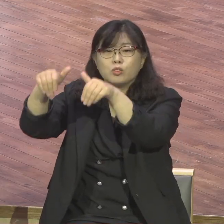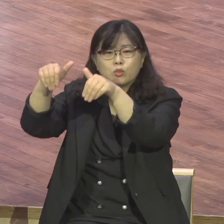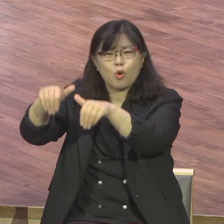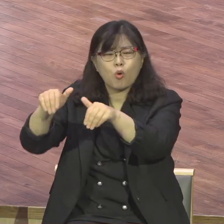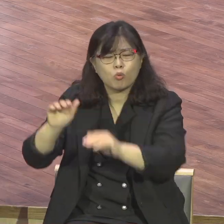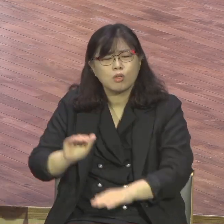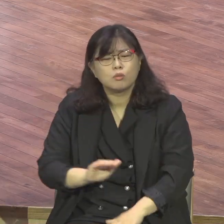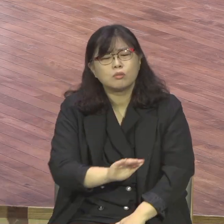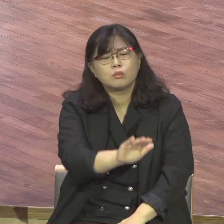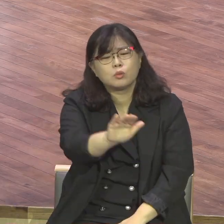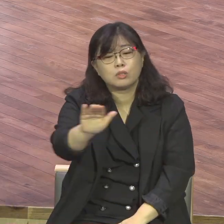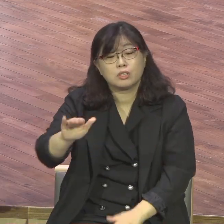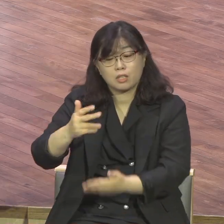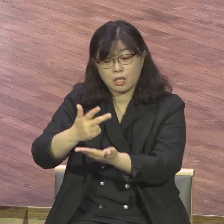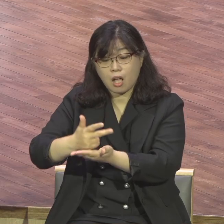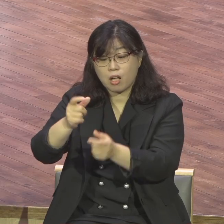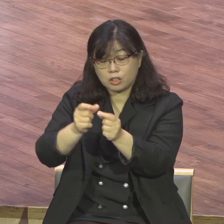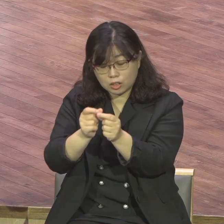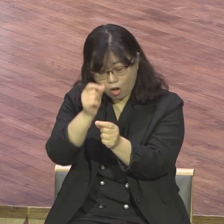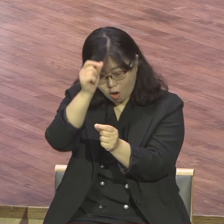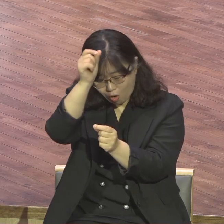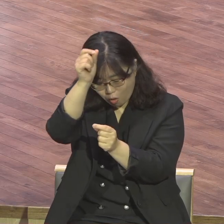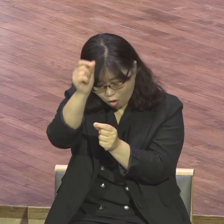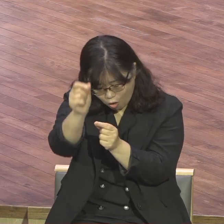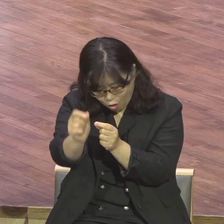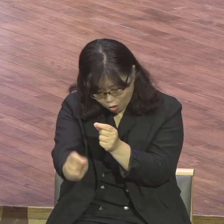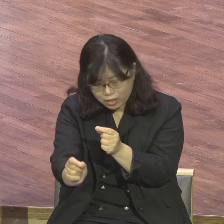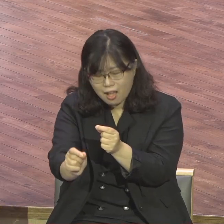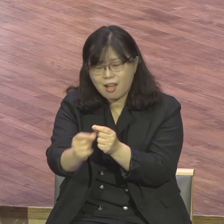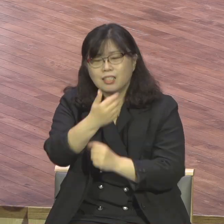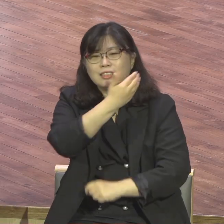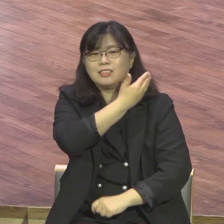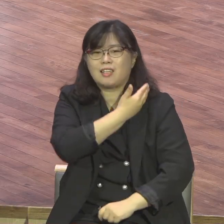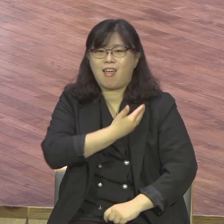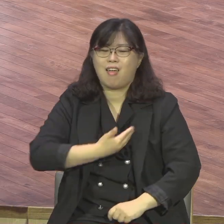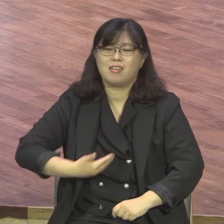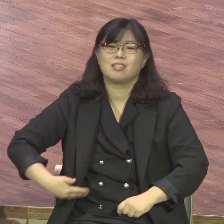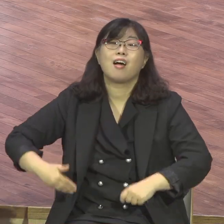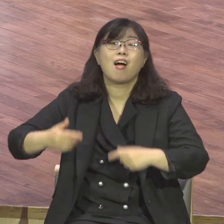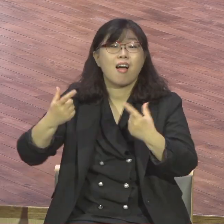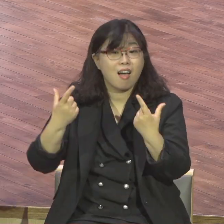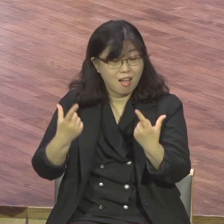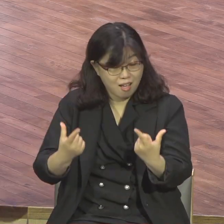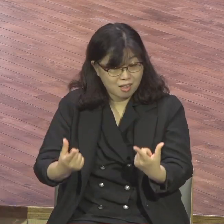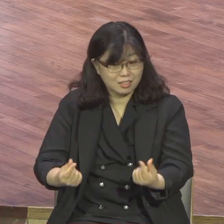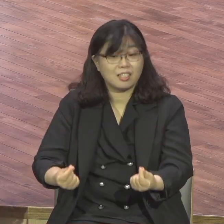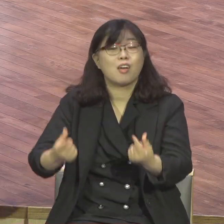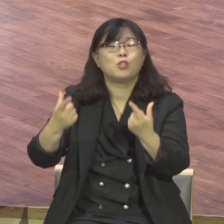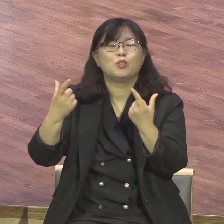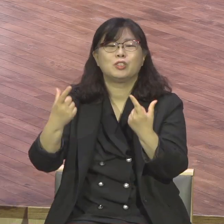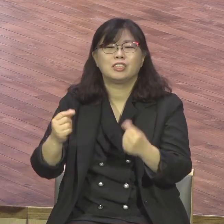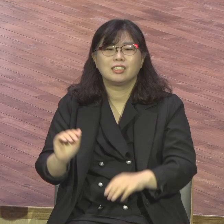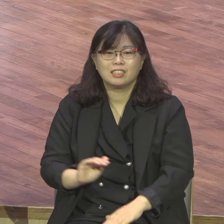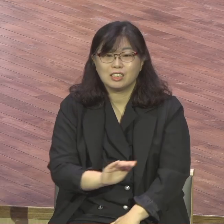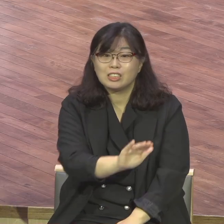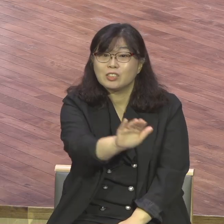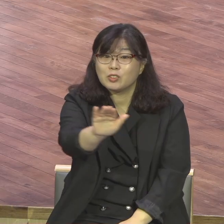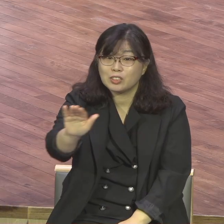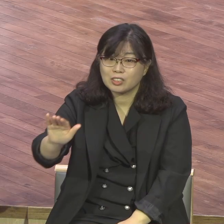주의 영원한 제자라 우리는 주의